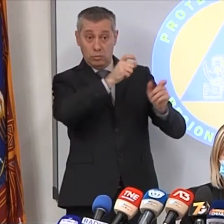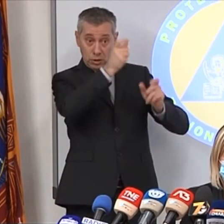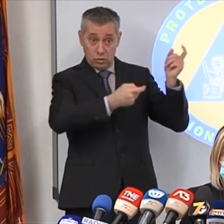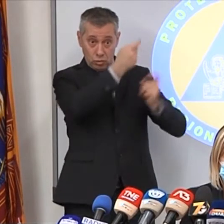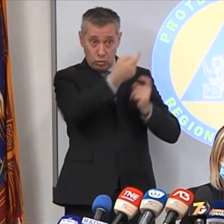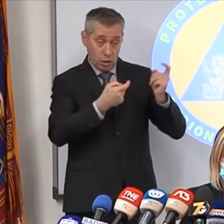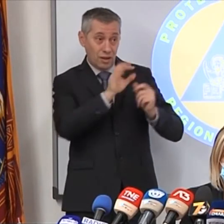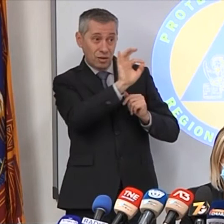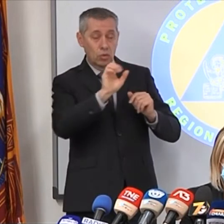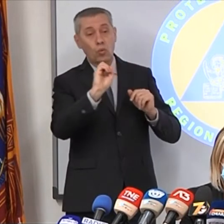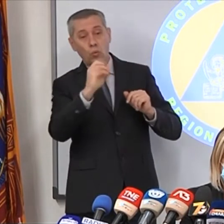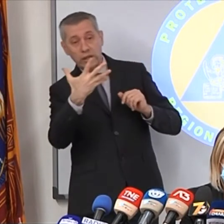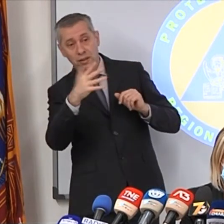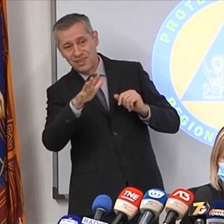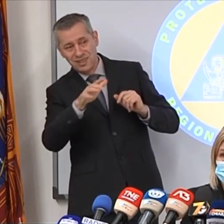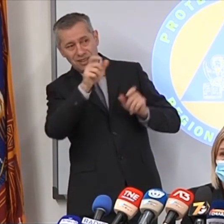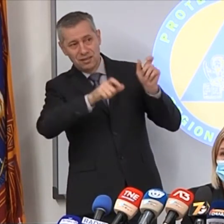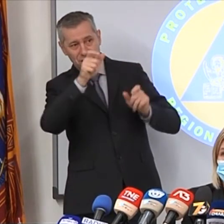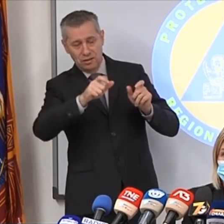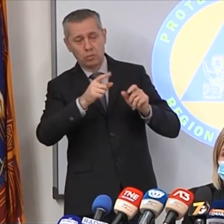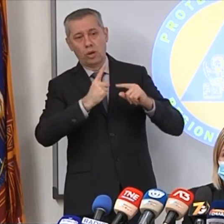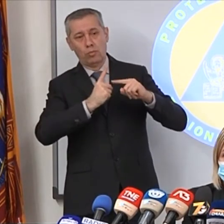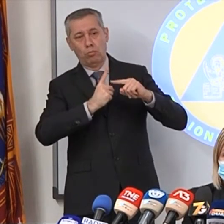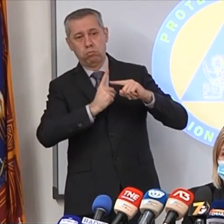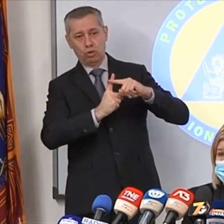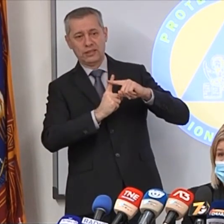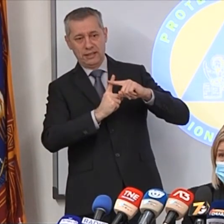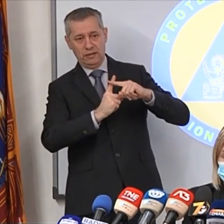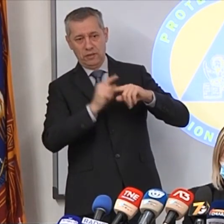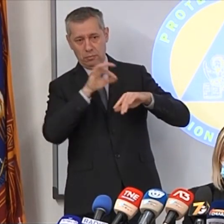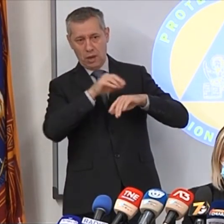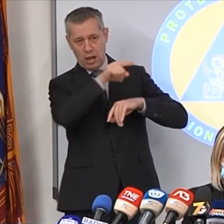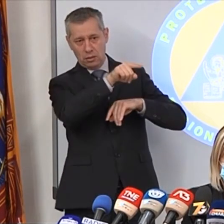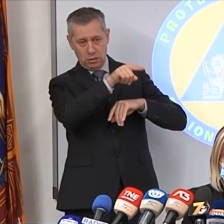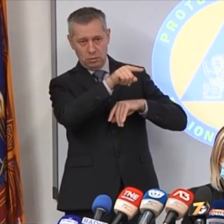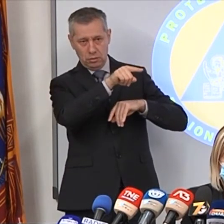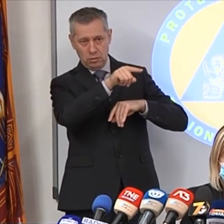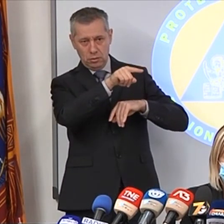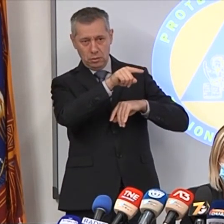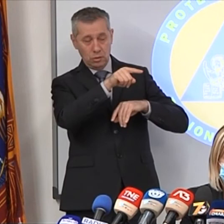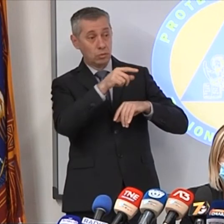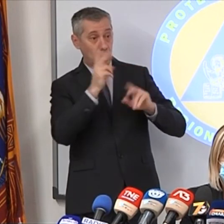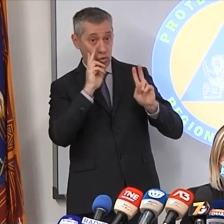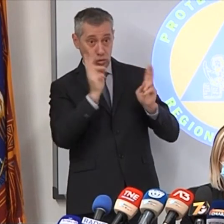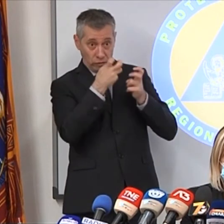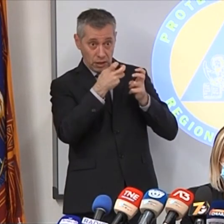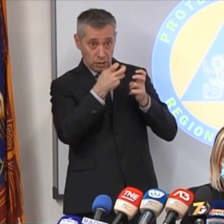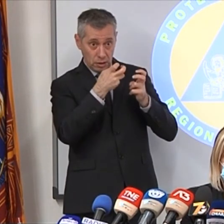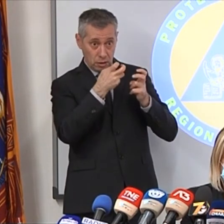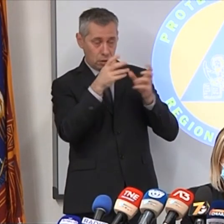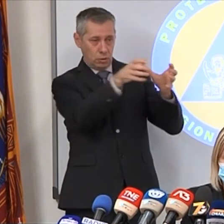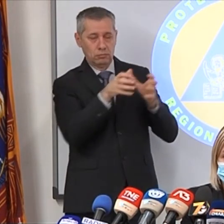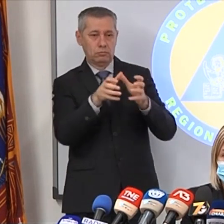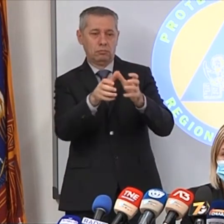una quindicina di positivi che sono poi scattate le misure di isolamento e